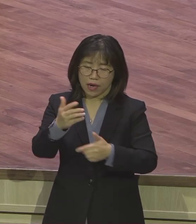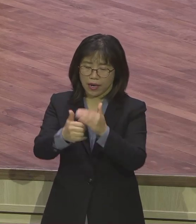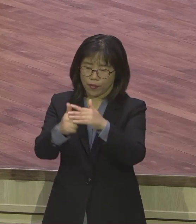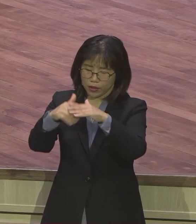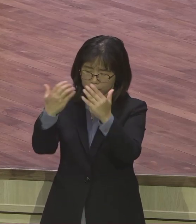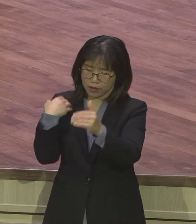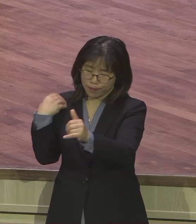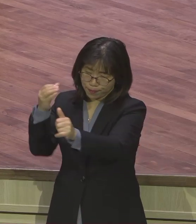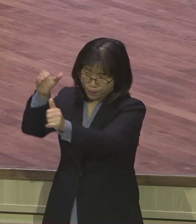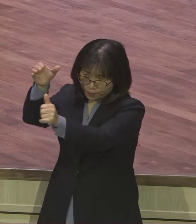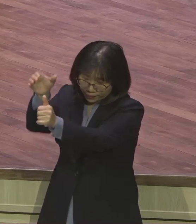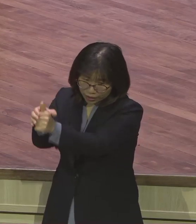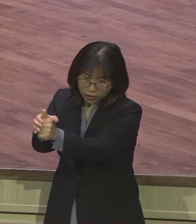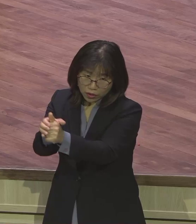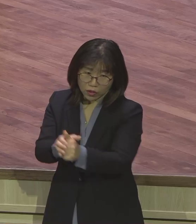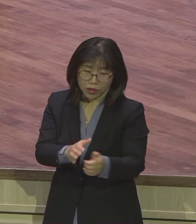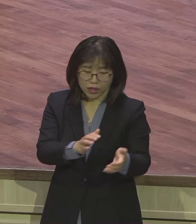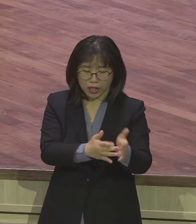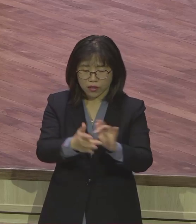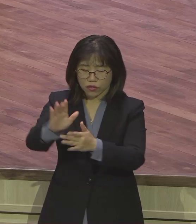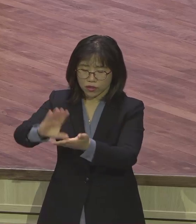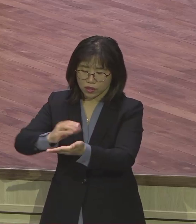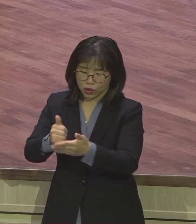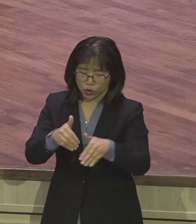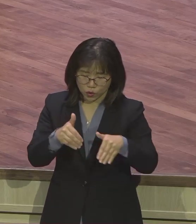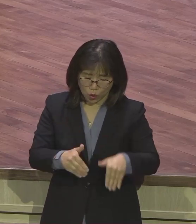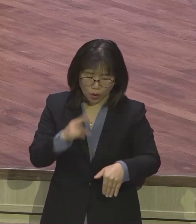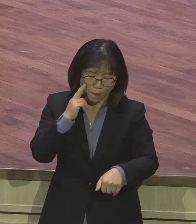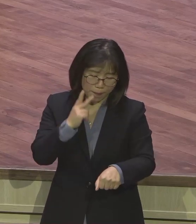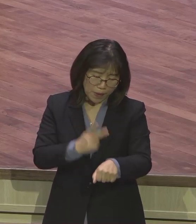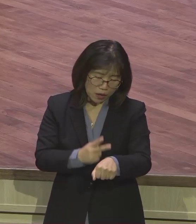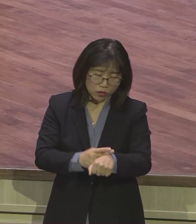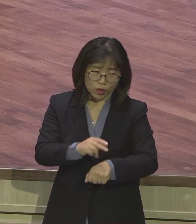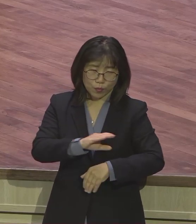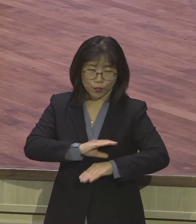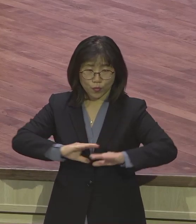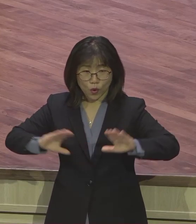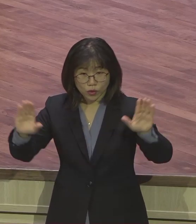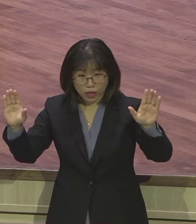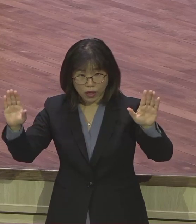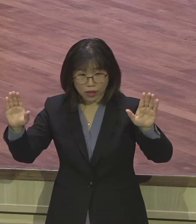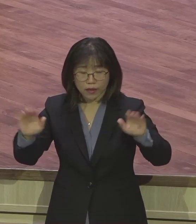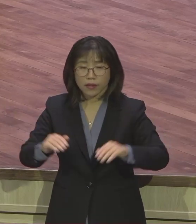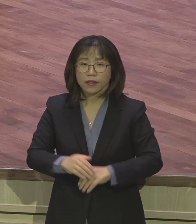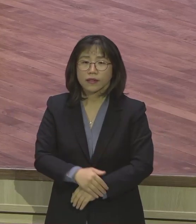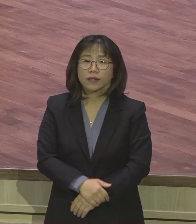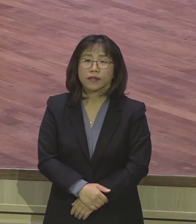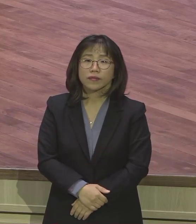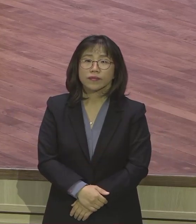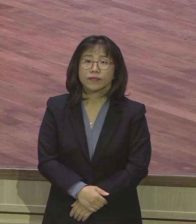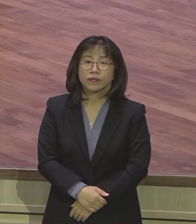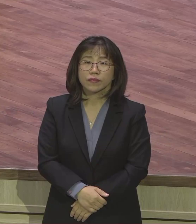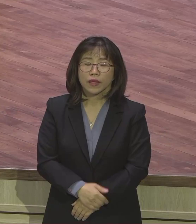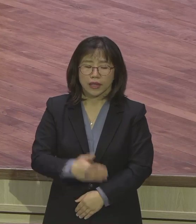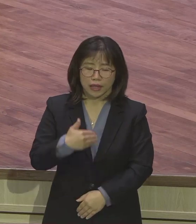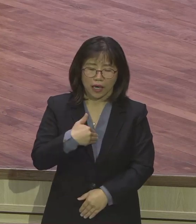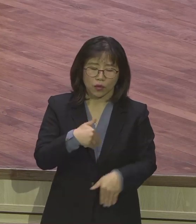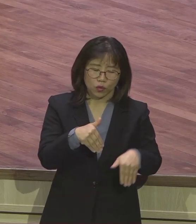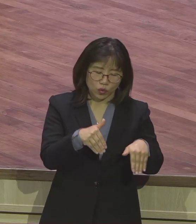예수의 종 바울 이 말은 종 이 말은 종은 종이요. 그냥 노예란 말이에요. 노예. 종이란